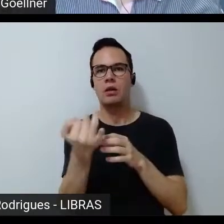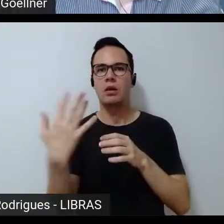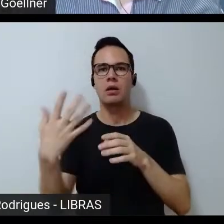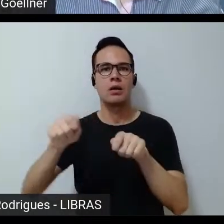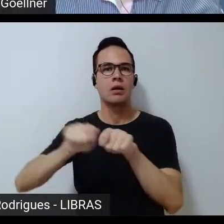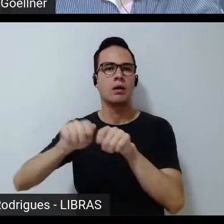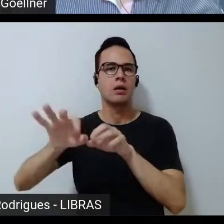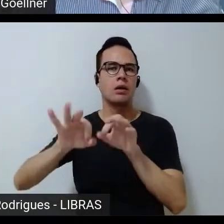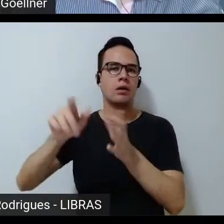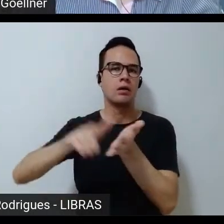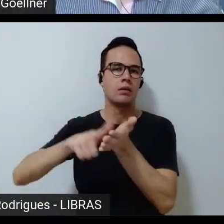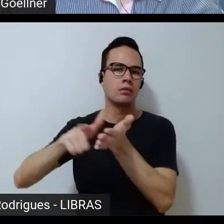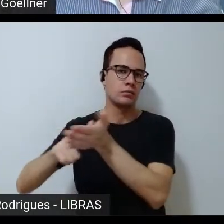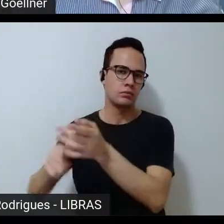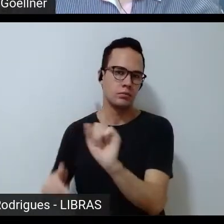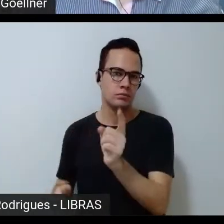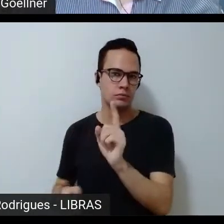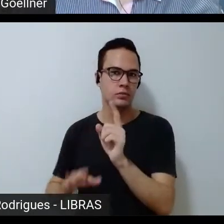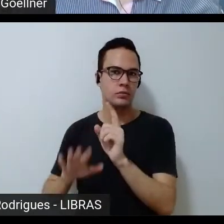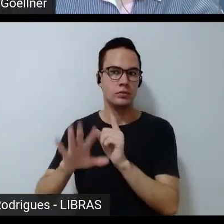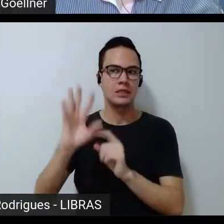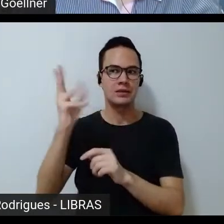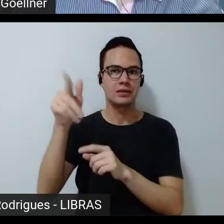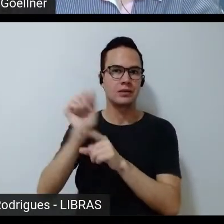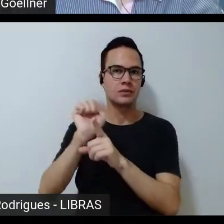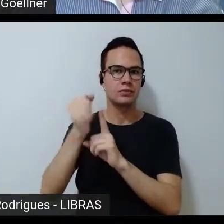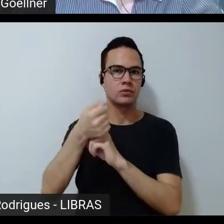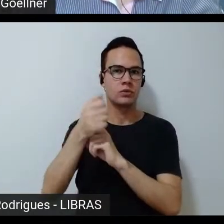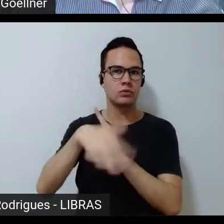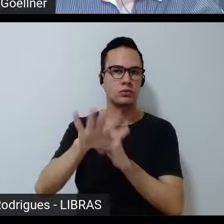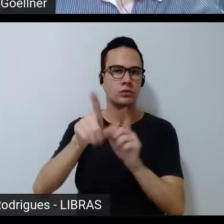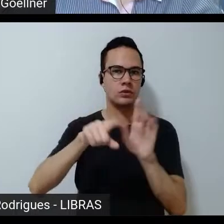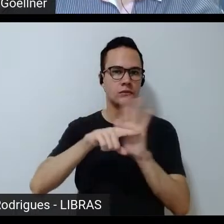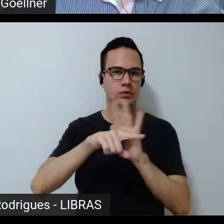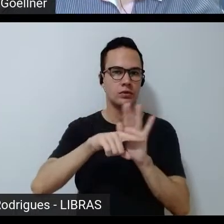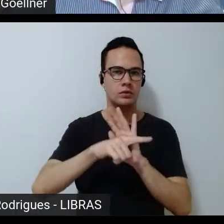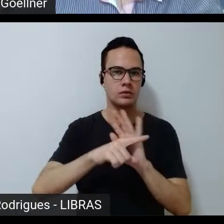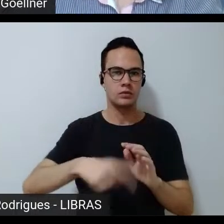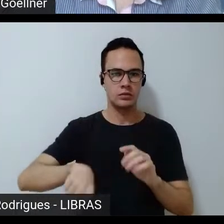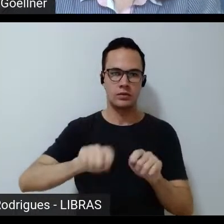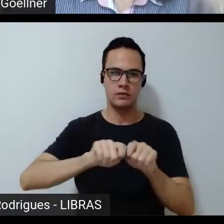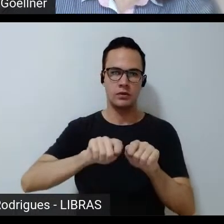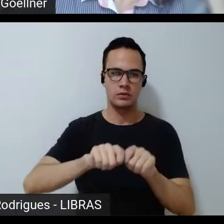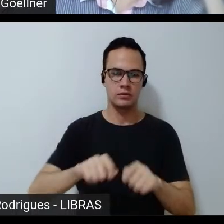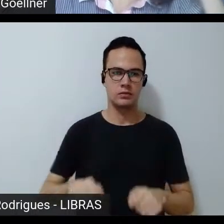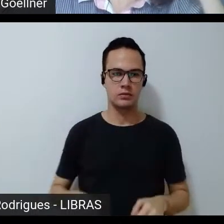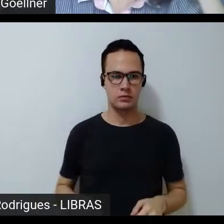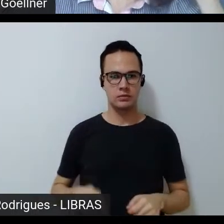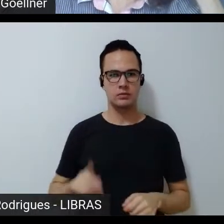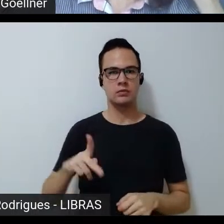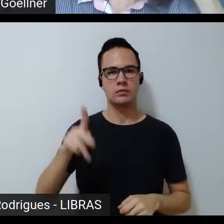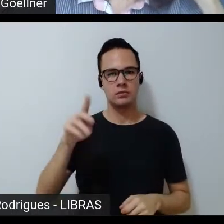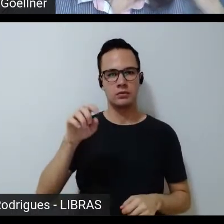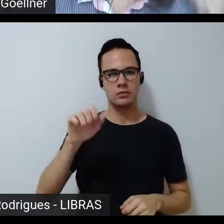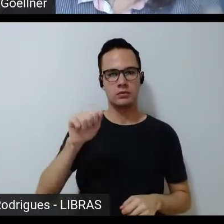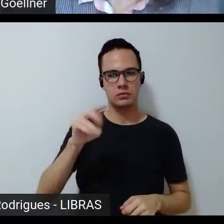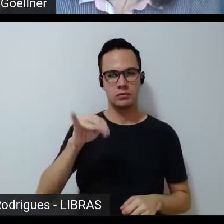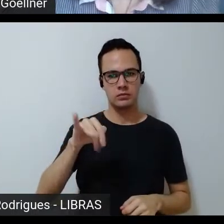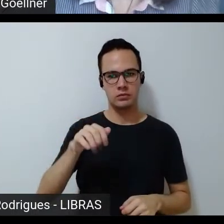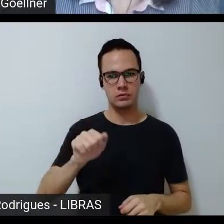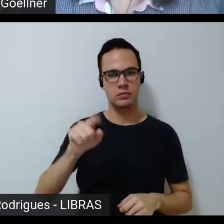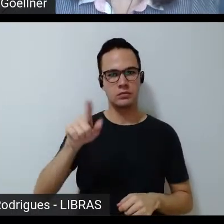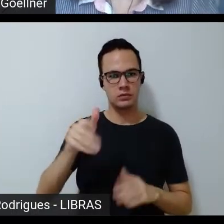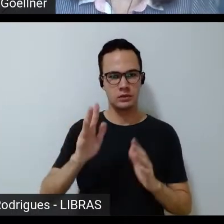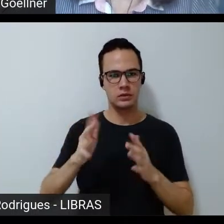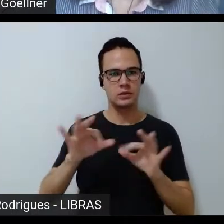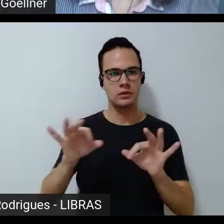gente produz mas pelo impacto social das pesquisas que a gente faz Kátia a gente está com quase 5 minutos só